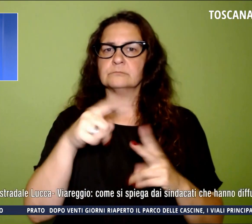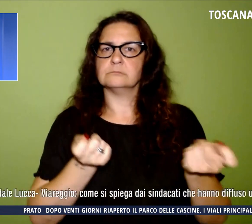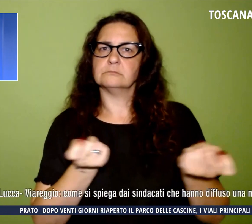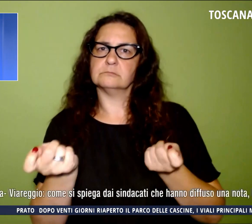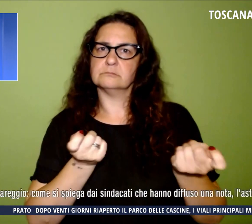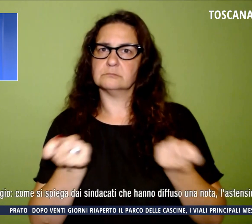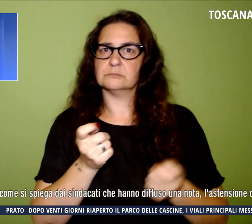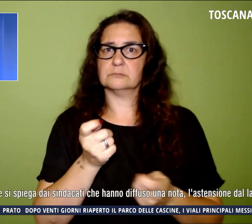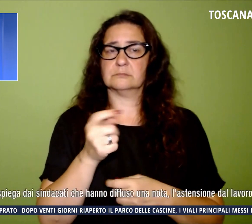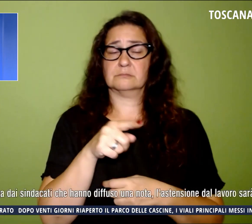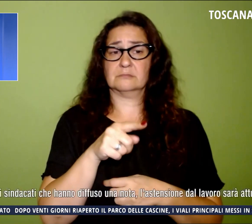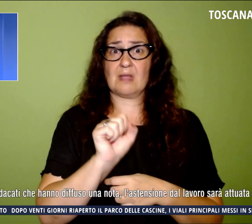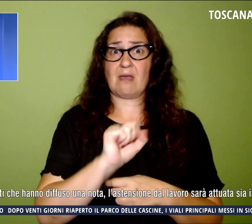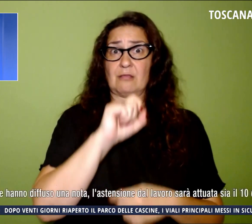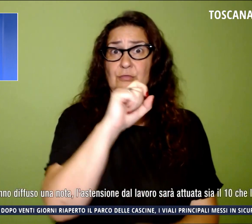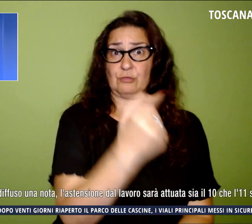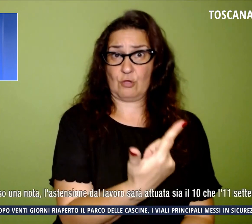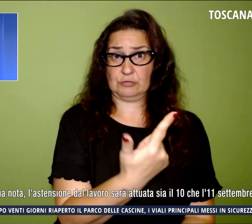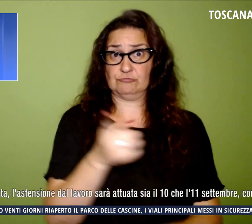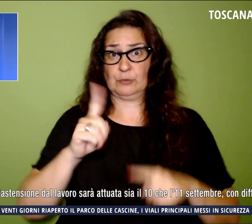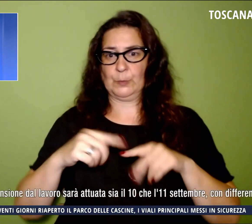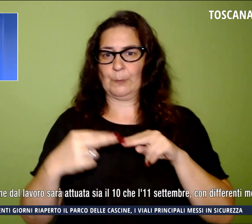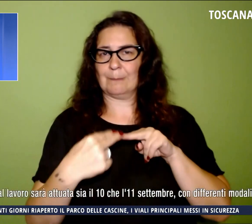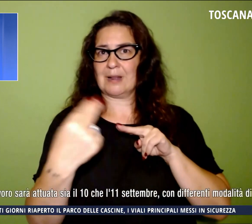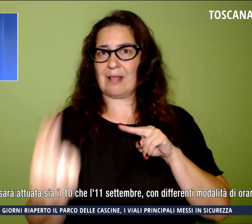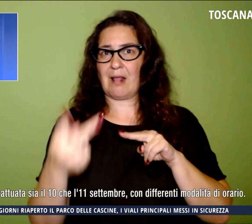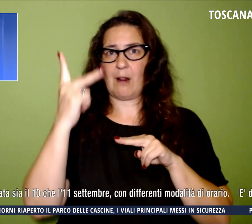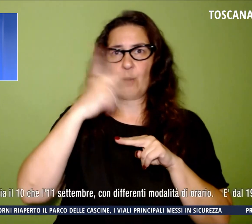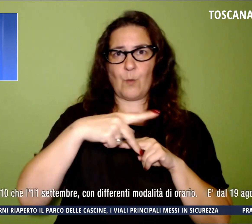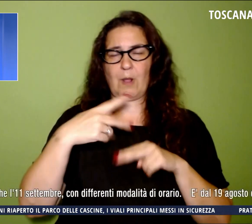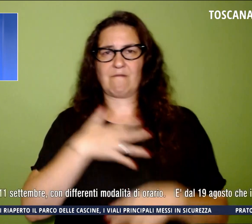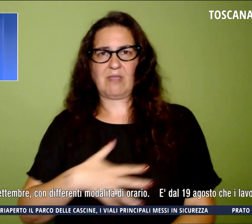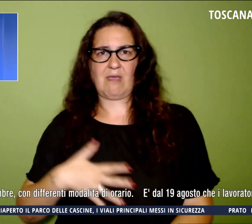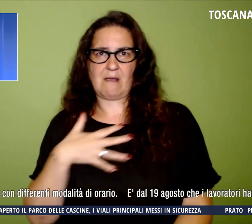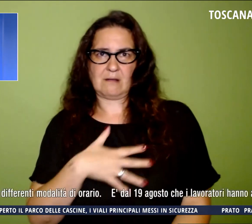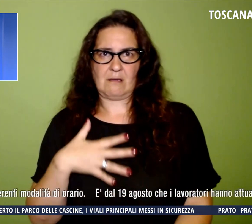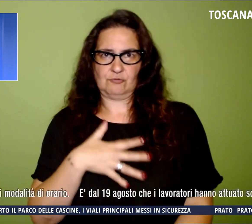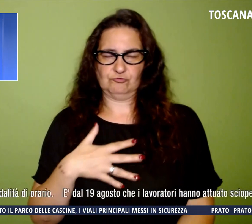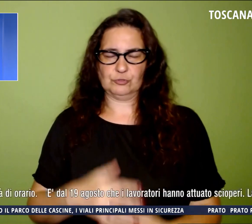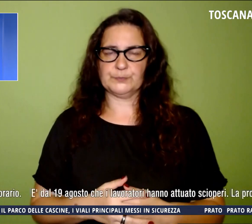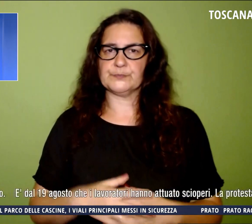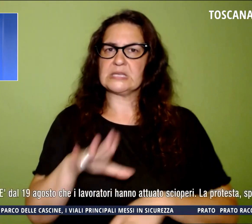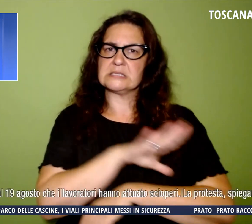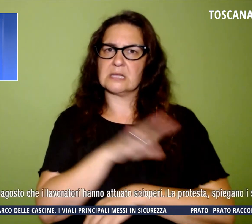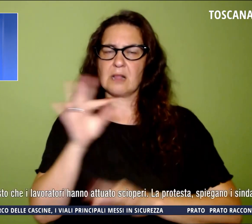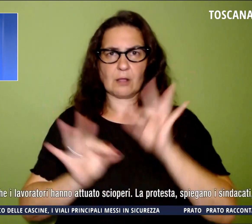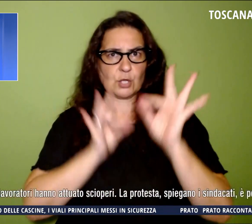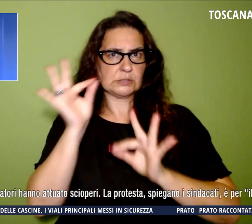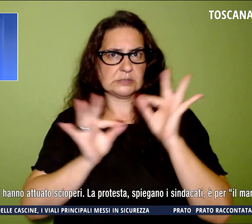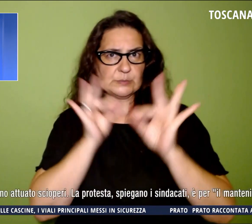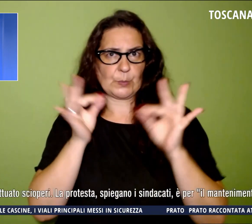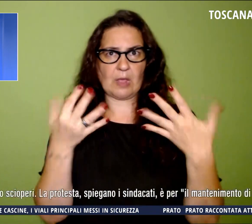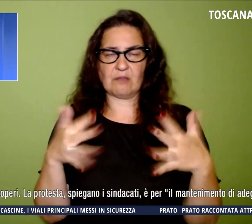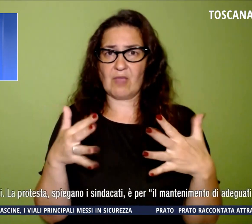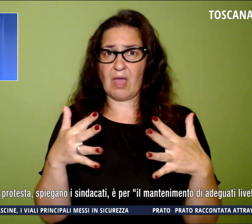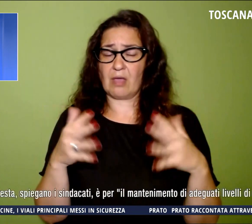bretella autostradale Lucca-Viareggio. Come si spiega dai sindacati che hanno diffuso una nota, l'astenzione dal lavoro